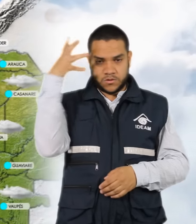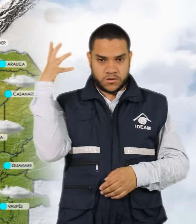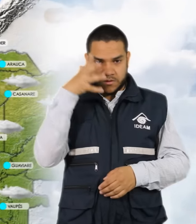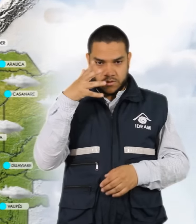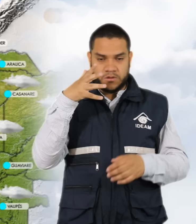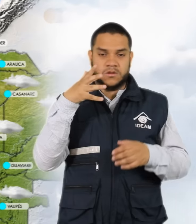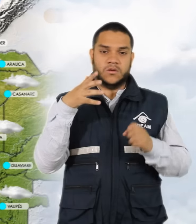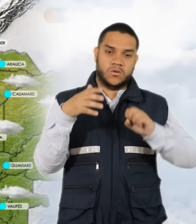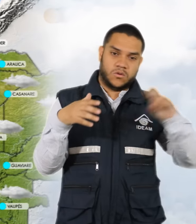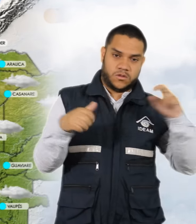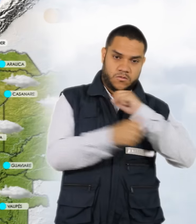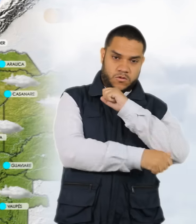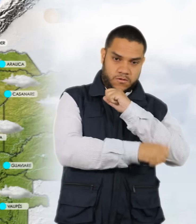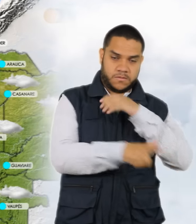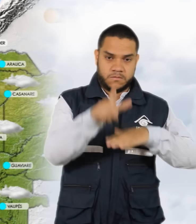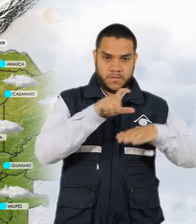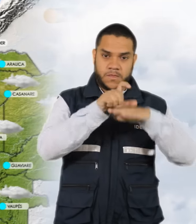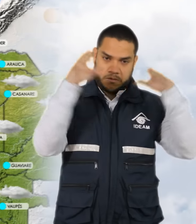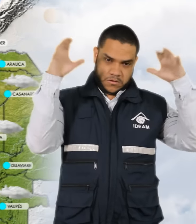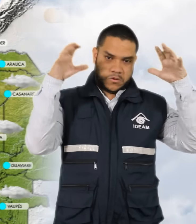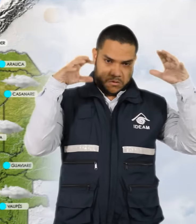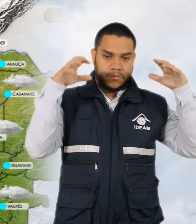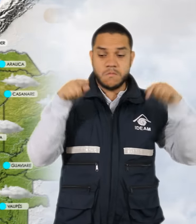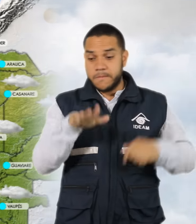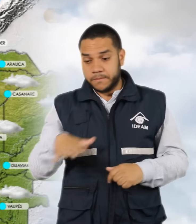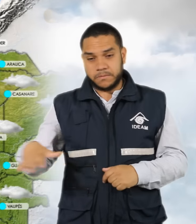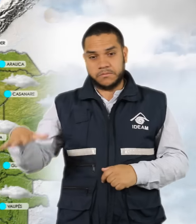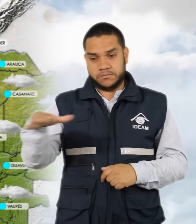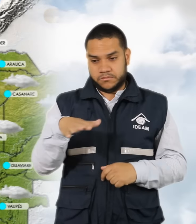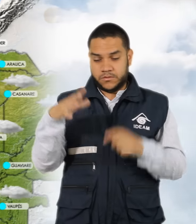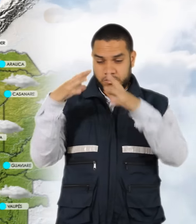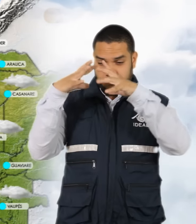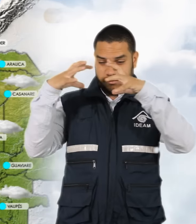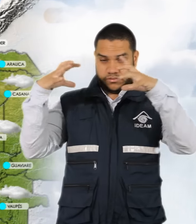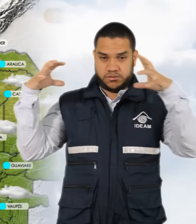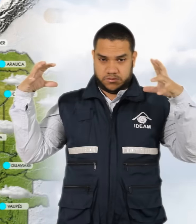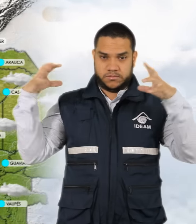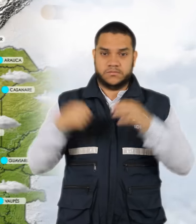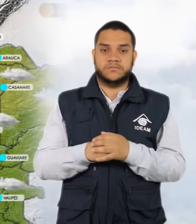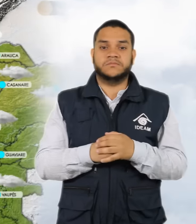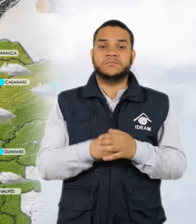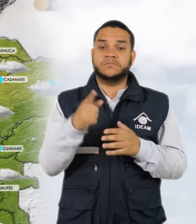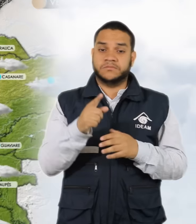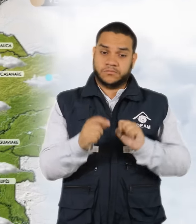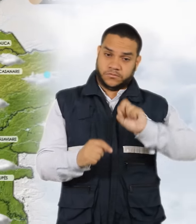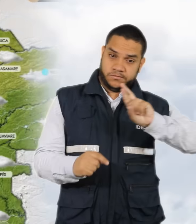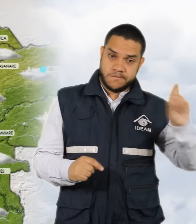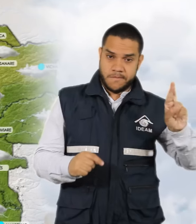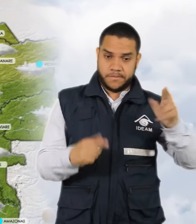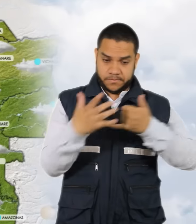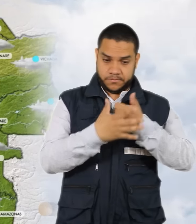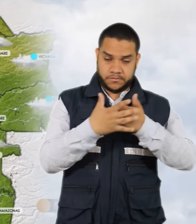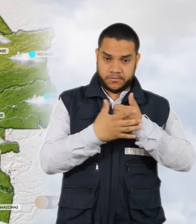el oriente de Boyacá y Cundinamarca. El resto de la región con cielo mayormente cubierto. Para el oriente del territorio